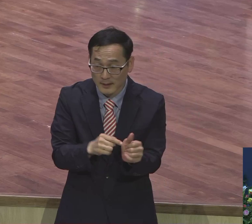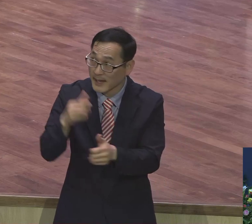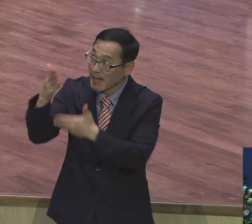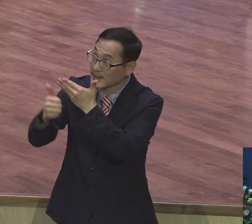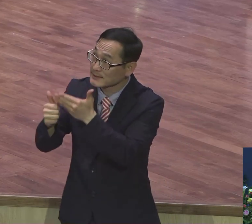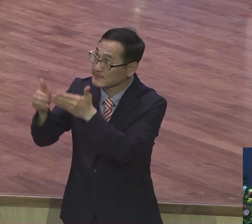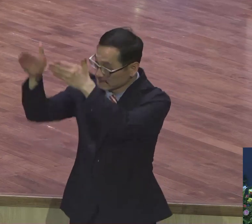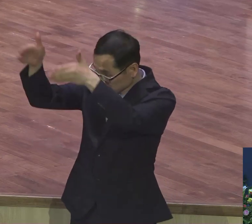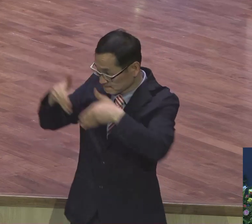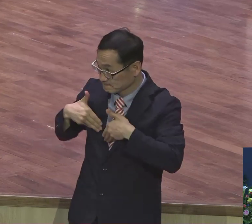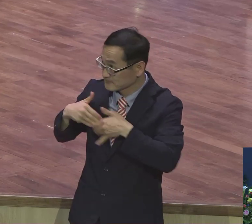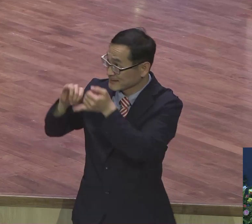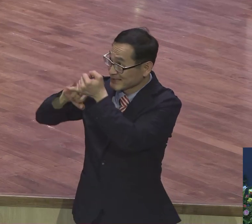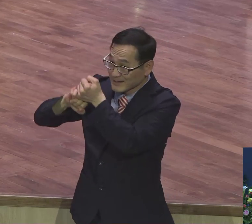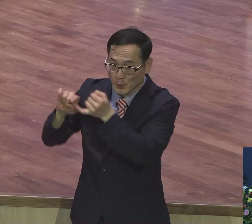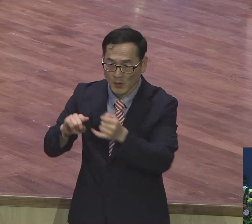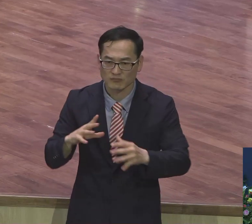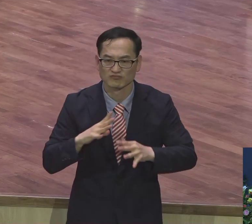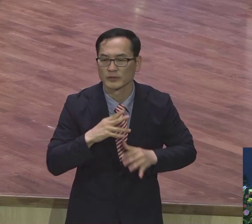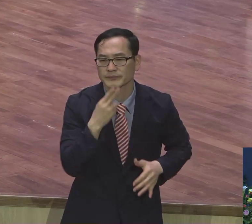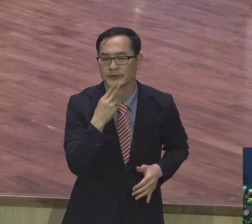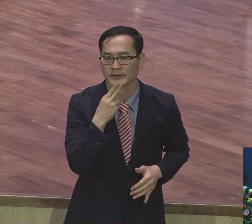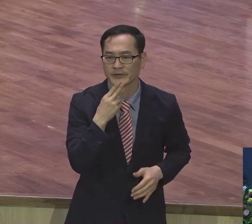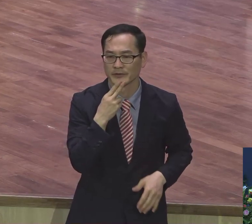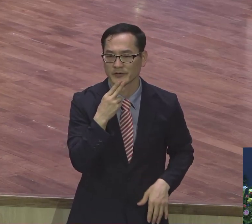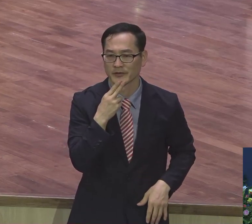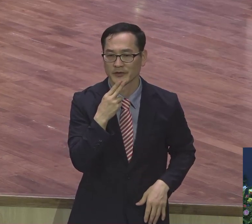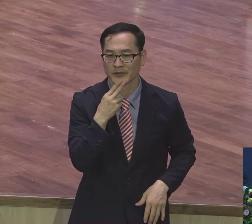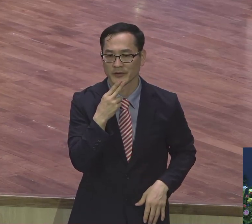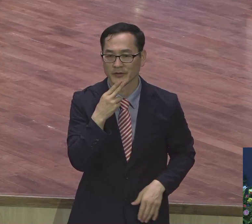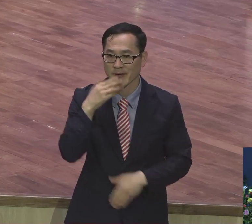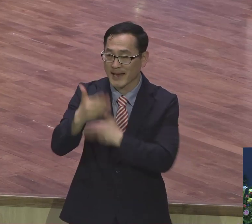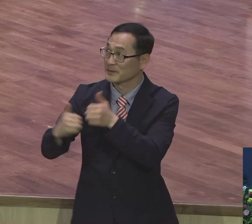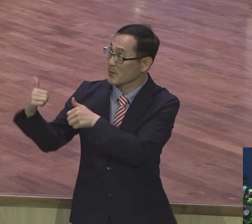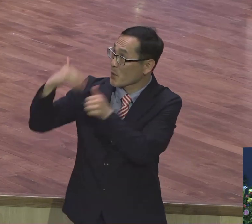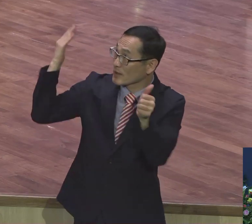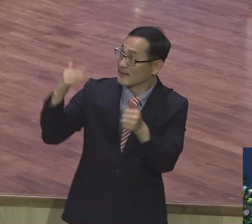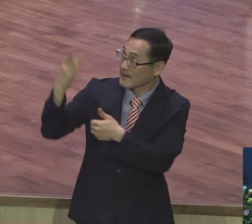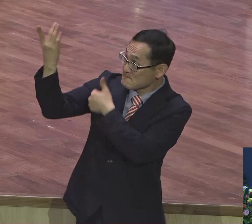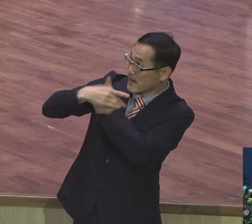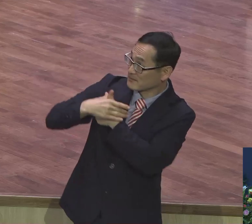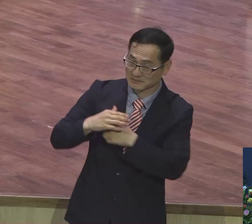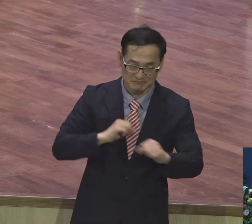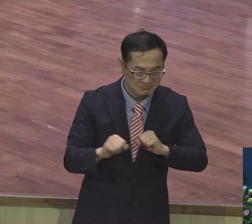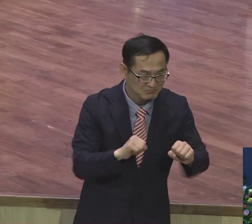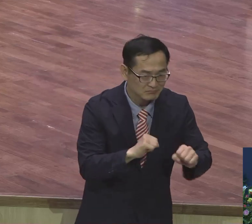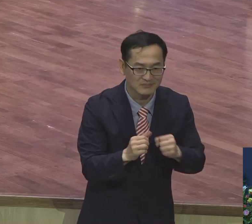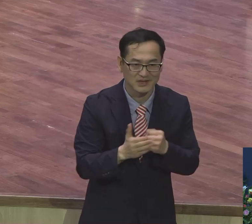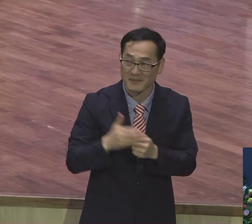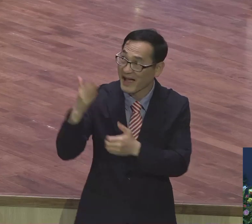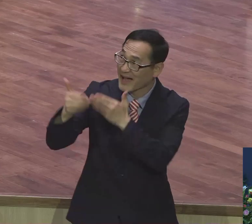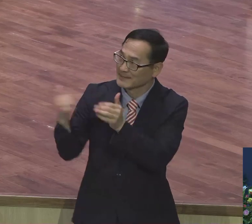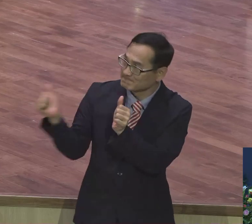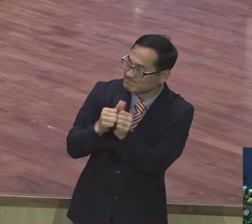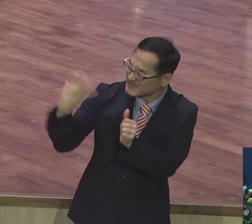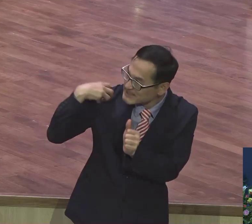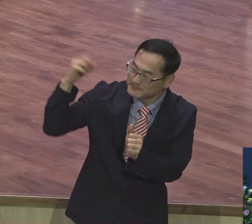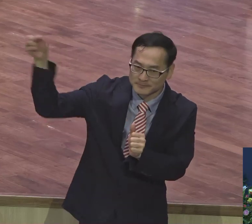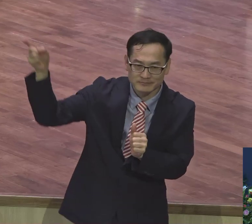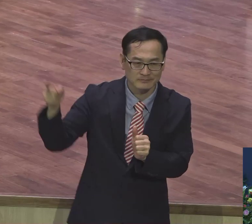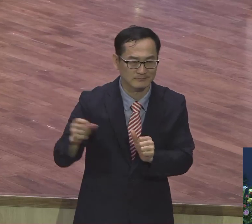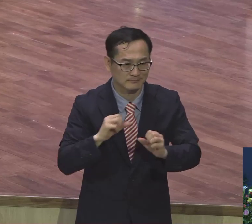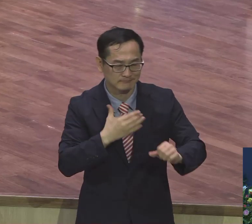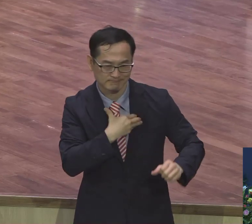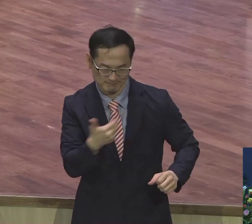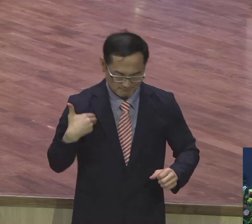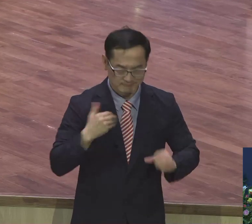절대 두려워하지 않습니다. 어떤 현장이든 내가 하나님이 보내셨는데 담대의 믿음에 도전하게 되어